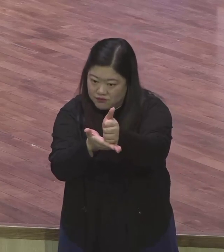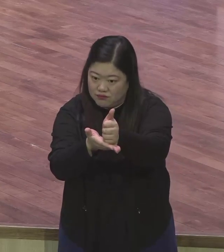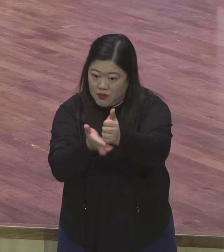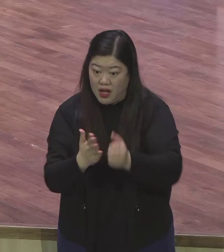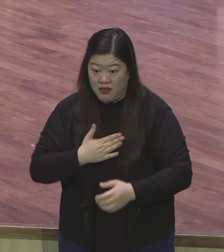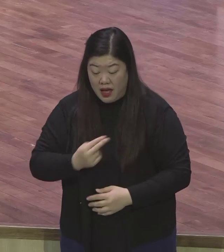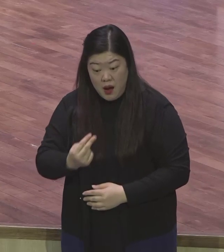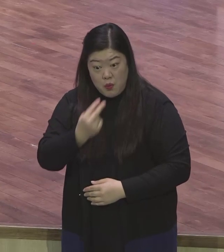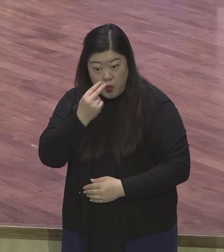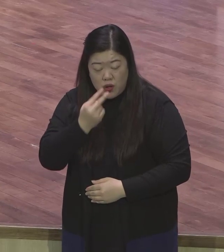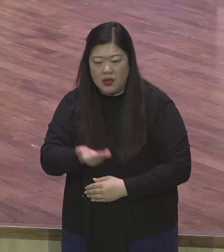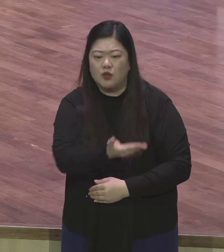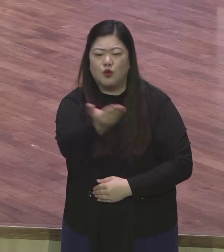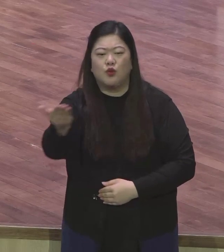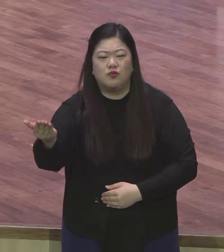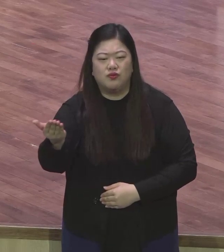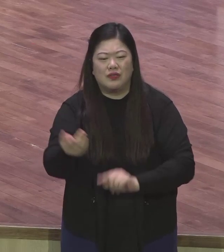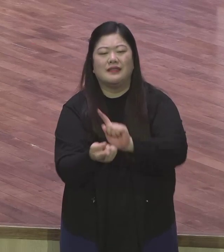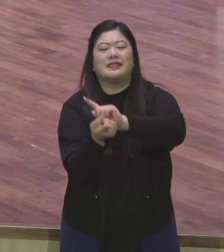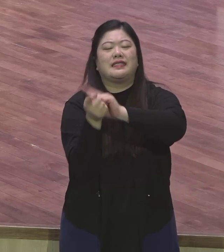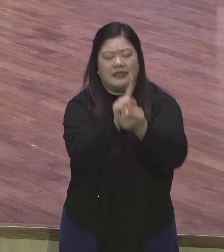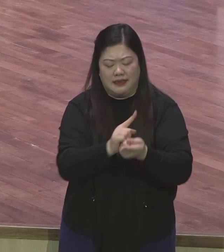사람의 대속물로 주려 하미더라